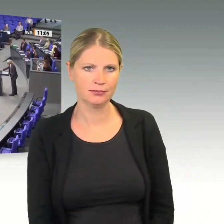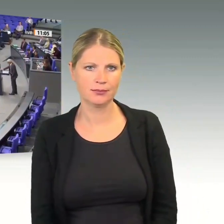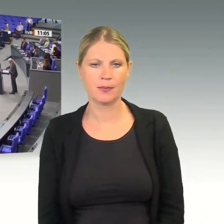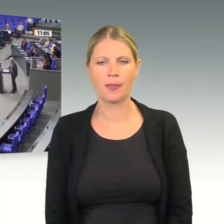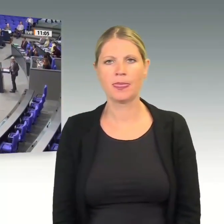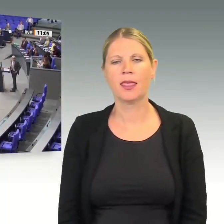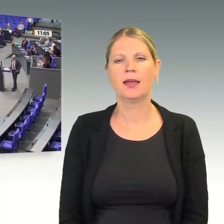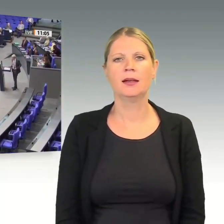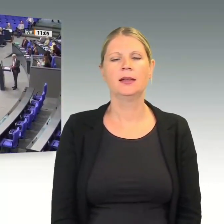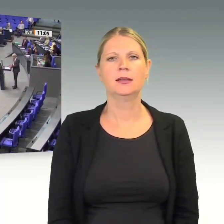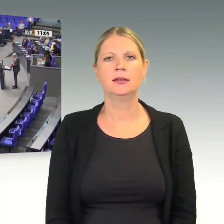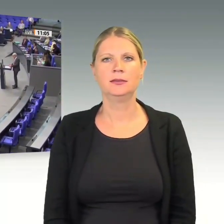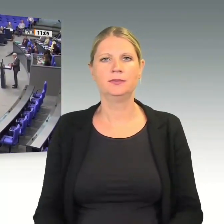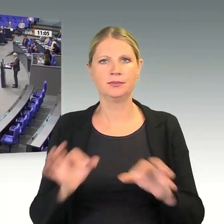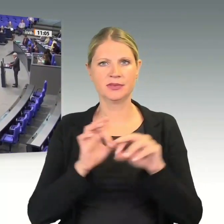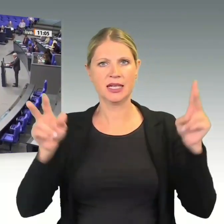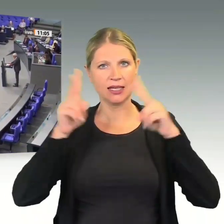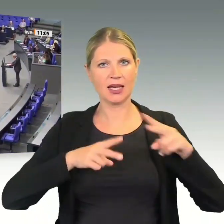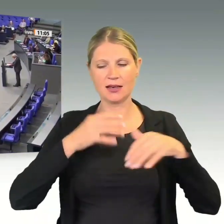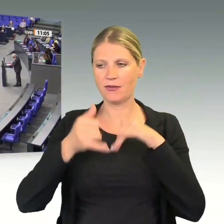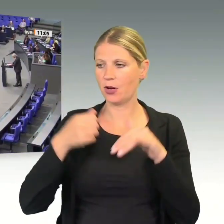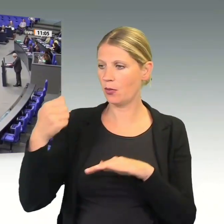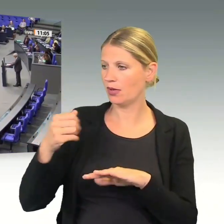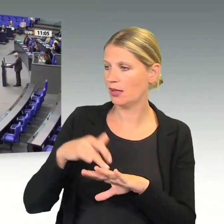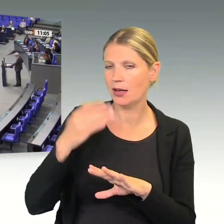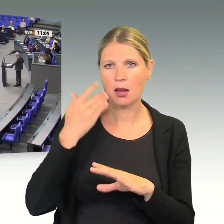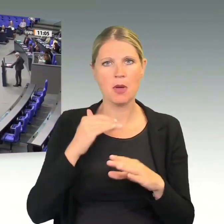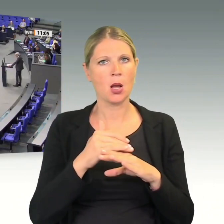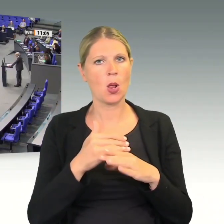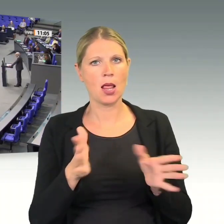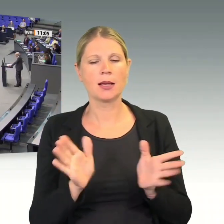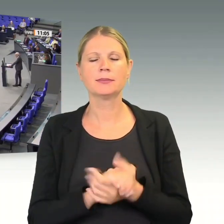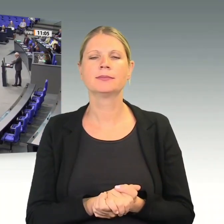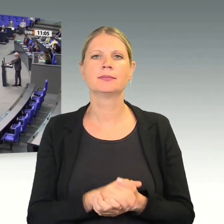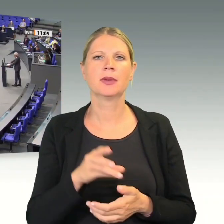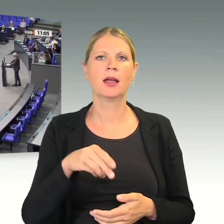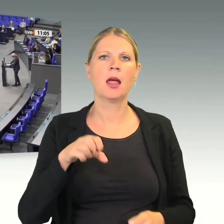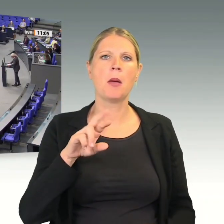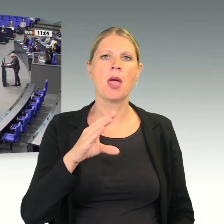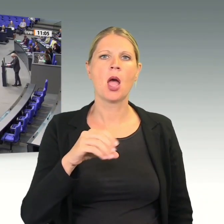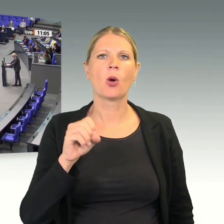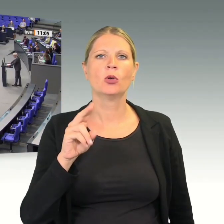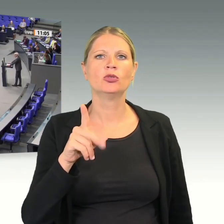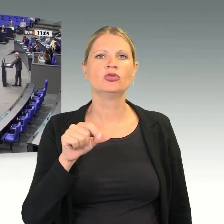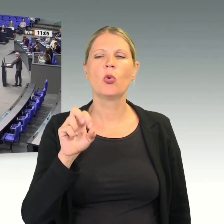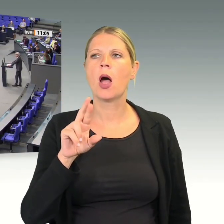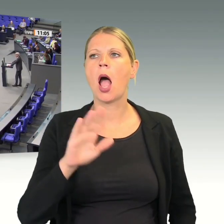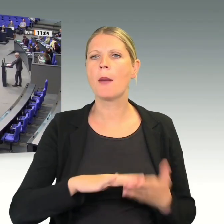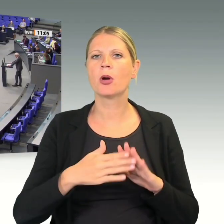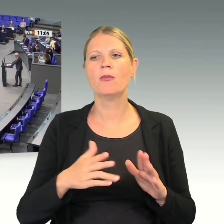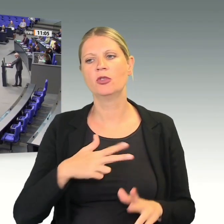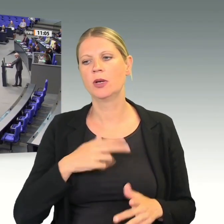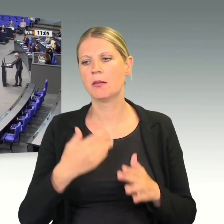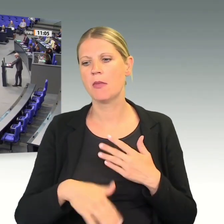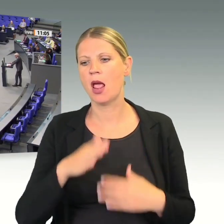Sehr geehrte Frau Präsidentin! Liebe Kolleginnen und Kollegen! Das Mercosur-Abkommen verspricht mehr Wohlstand und Wachstum auf beiden